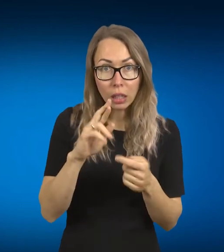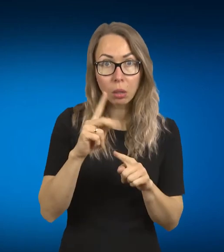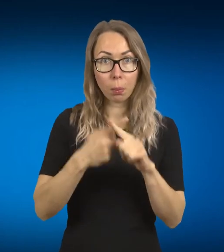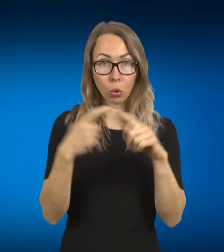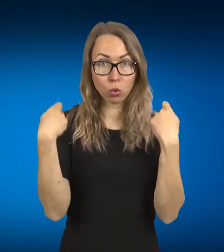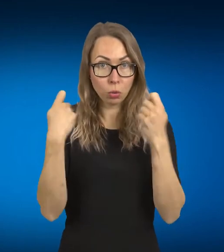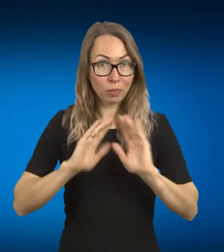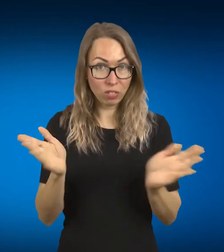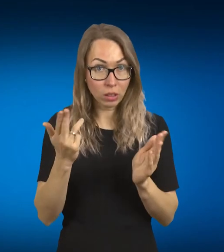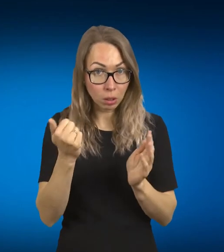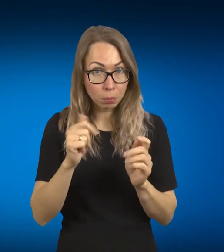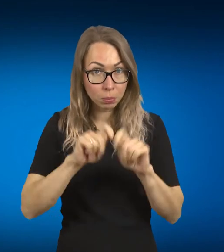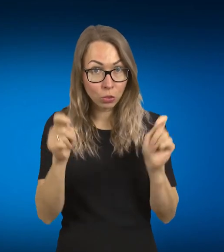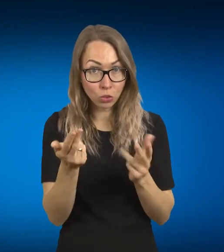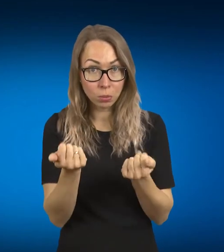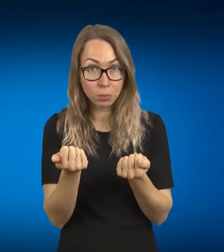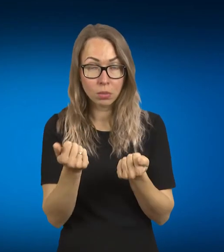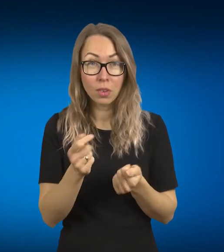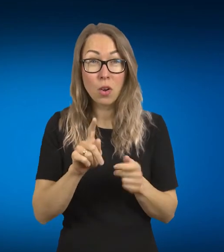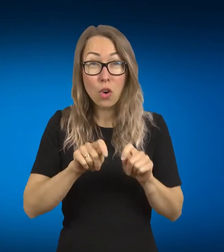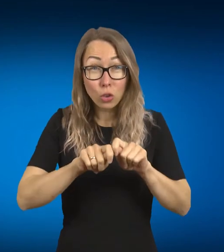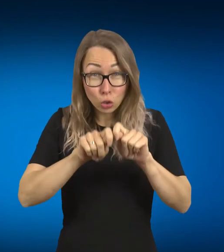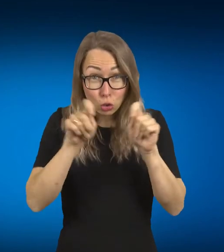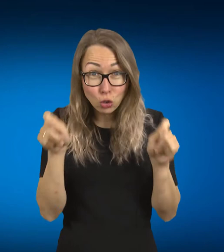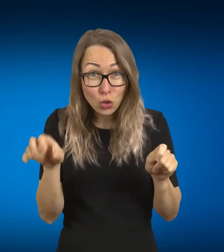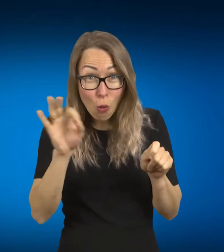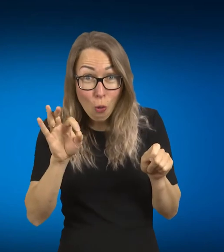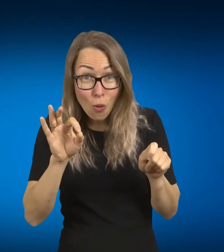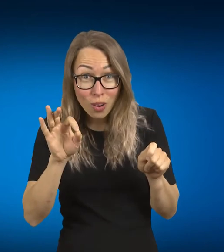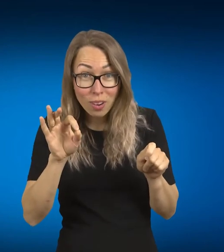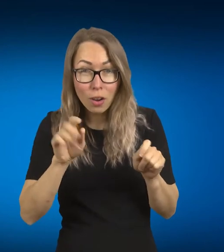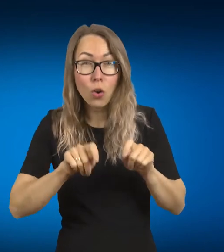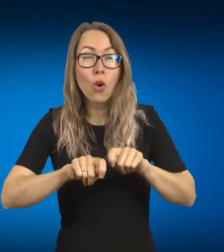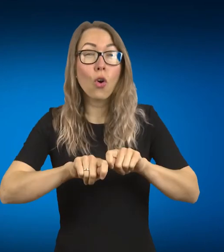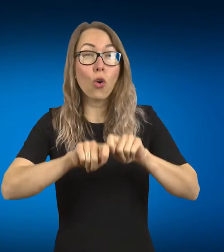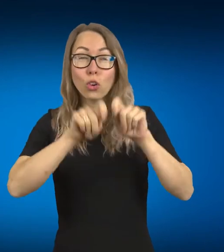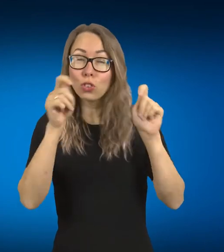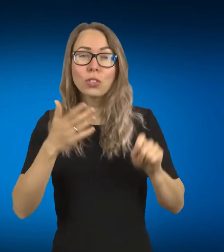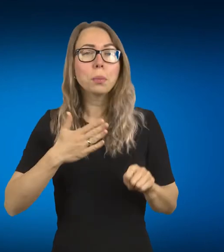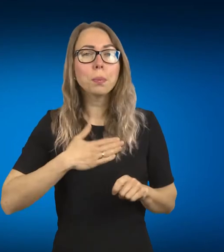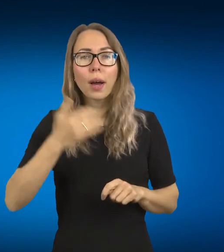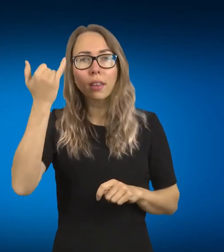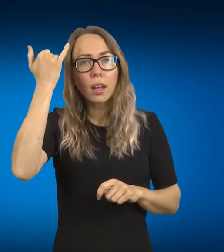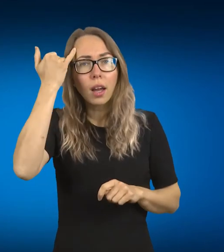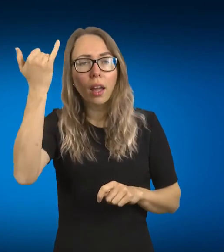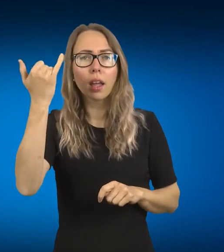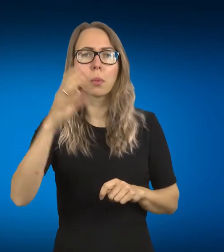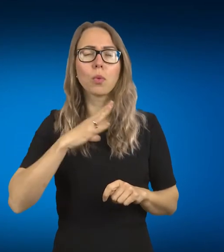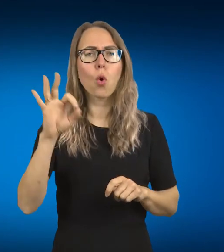pati, pati pradžia. Pati, pati pradžia tai buvo mano sumainimas parodyti kelias suknelės,